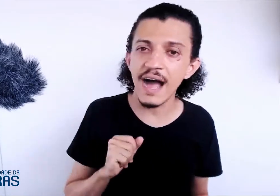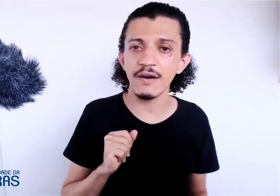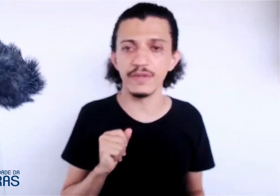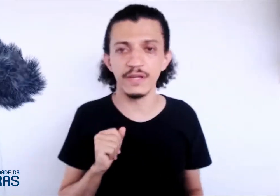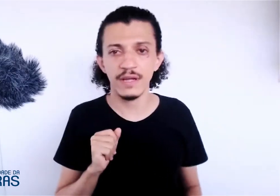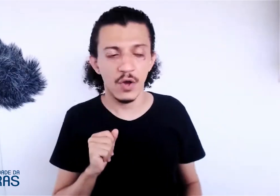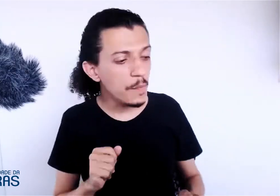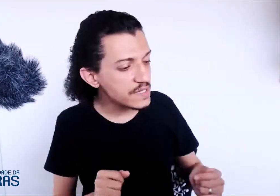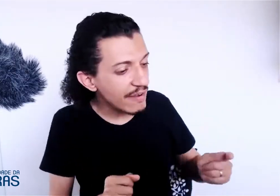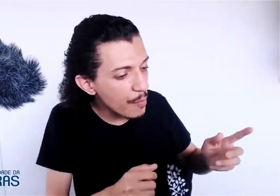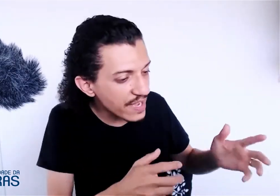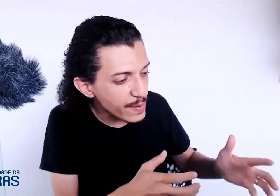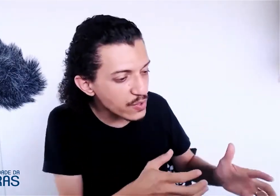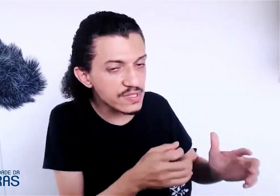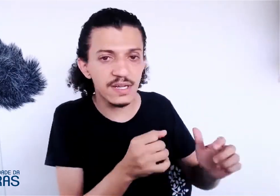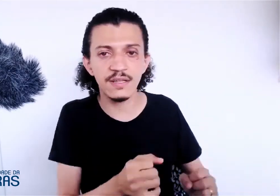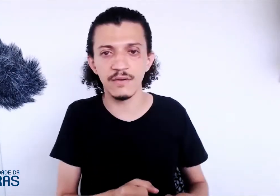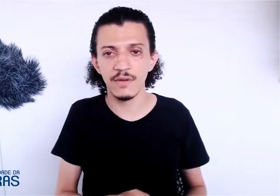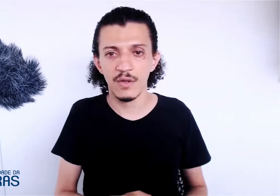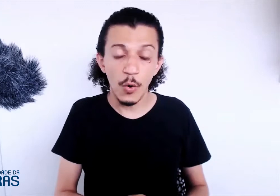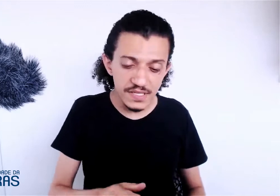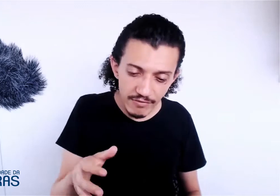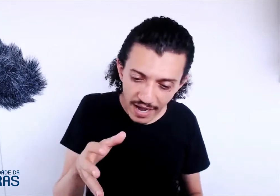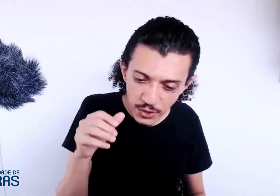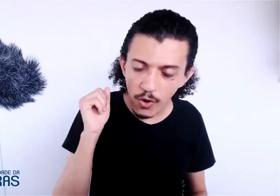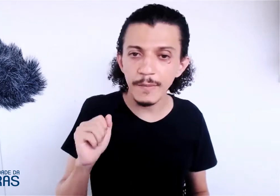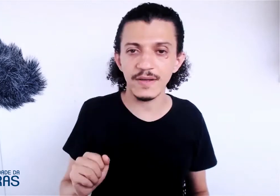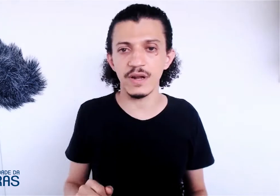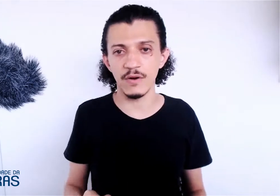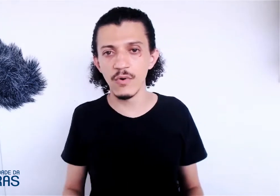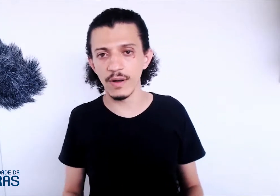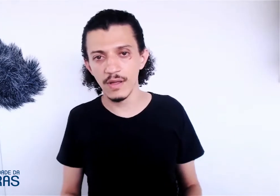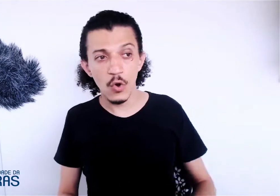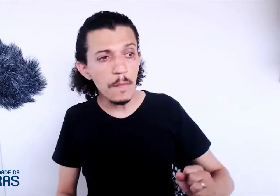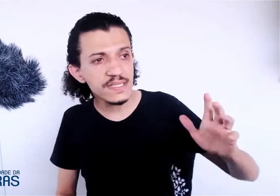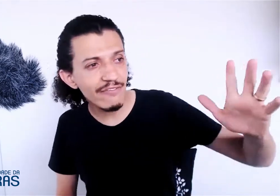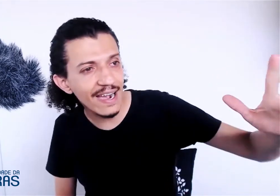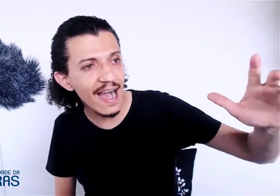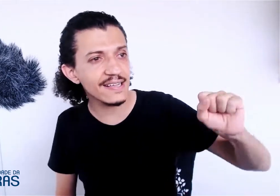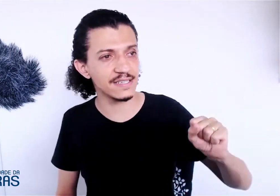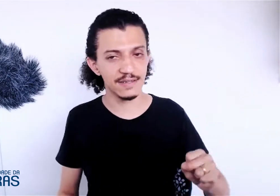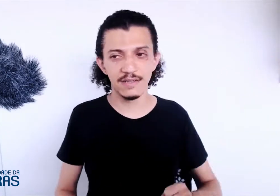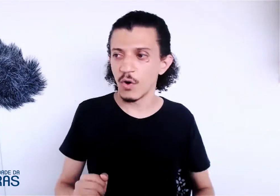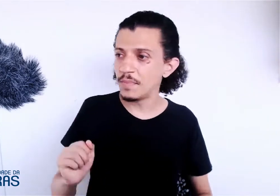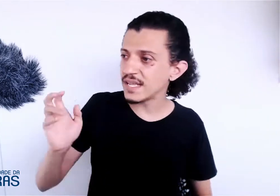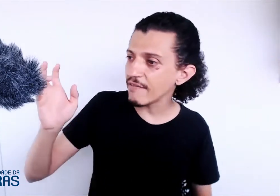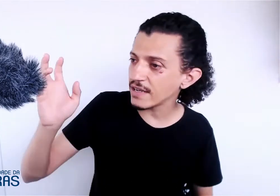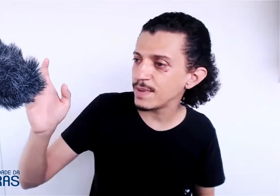árvore, observa como é as pessoas andam, observa o cachorro que passou na rua, observa a casa, observa o